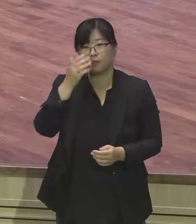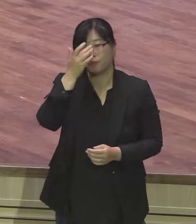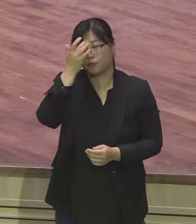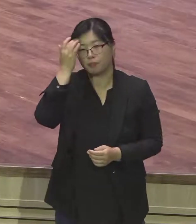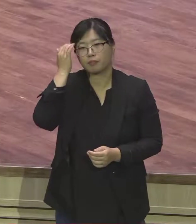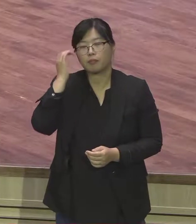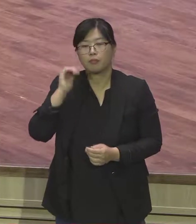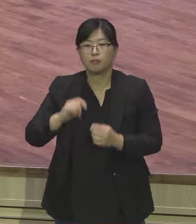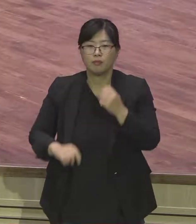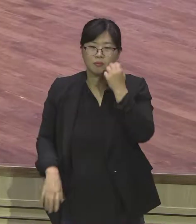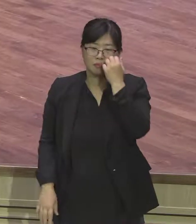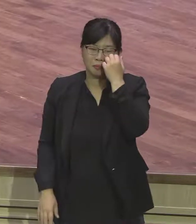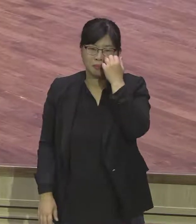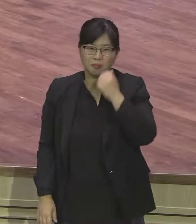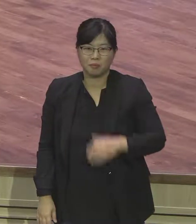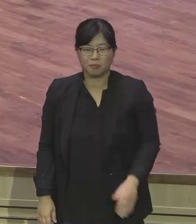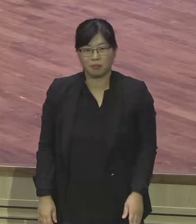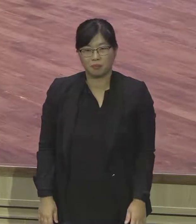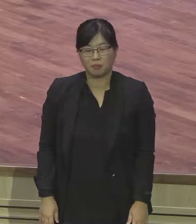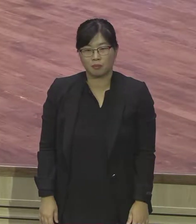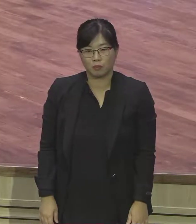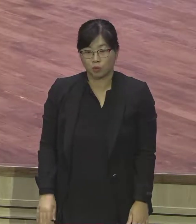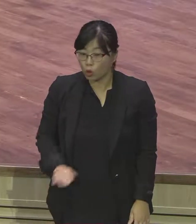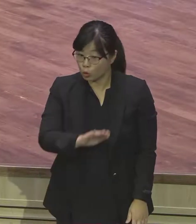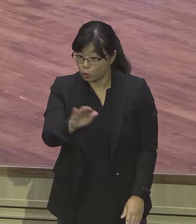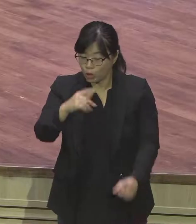역동적인 모습을 보여줘야 돼요. 역동적인 모습.